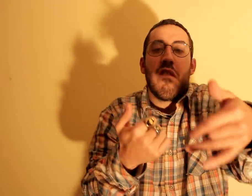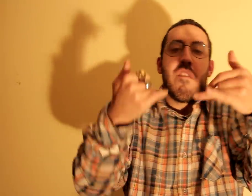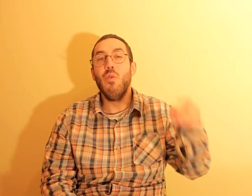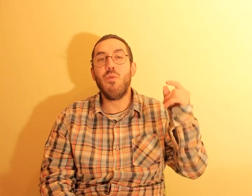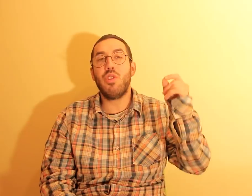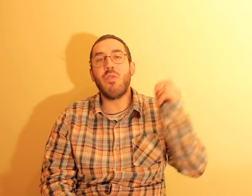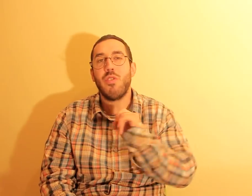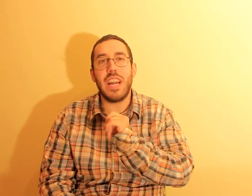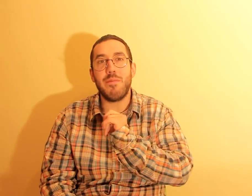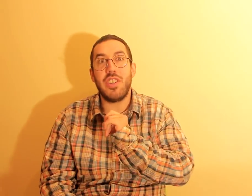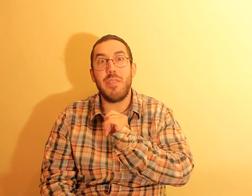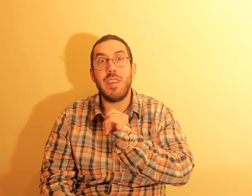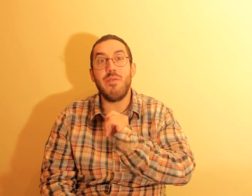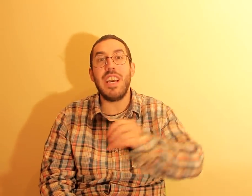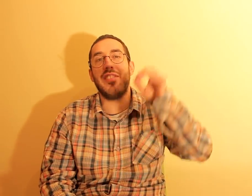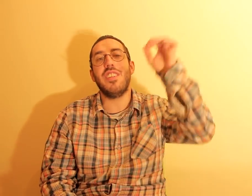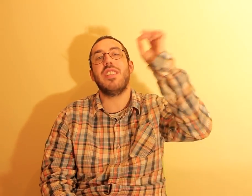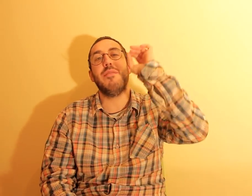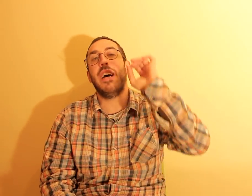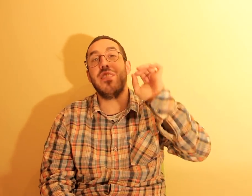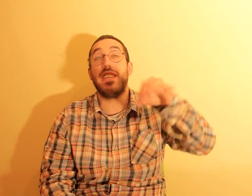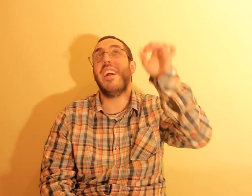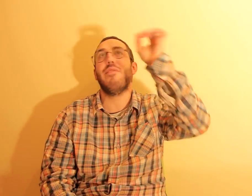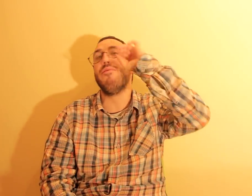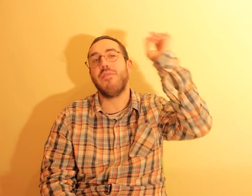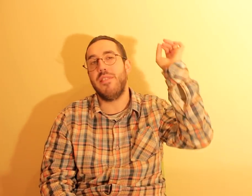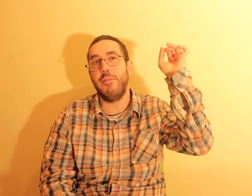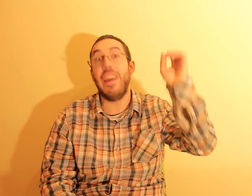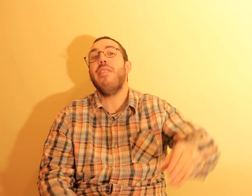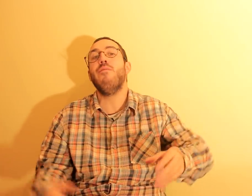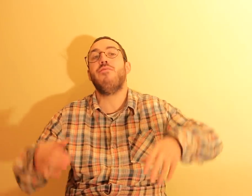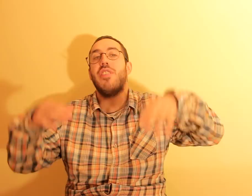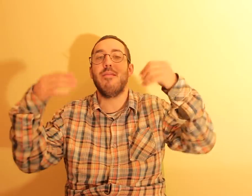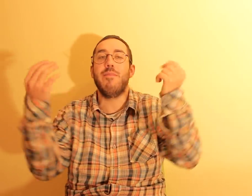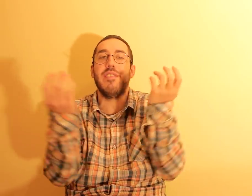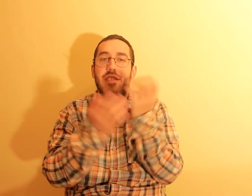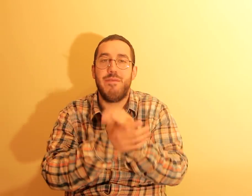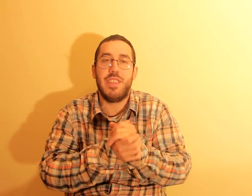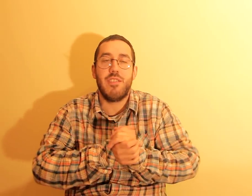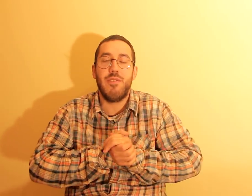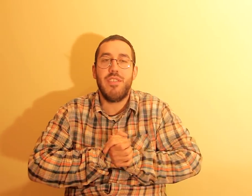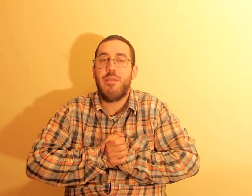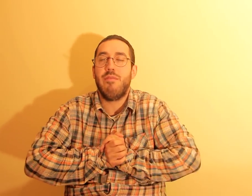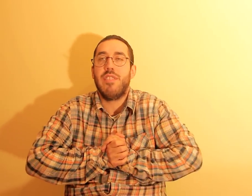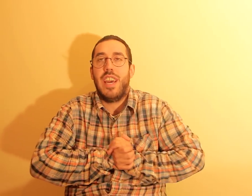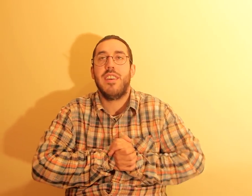O som que eu quero para vocês adivinham esta semana, se calhar o último, é um extremamente difícil que eu adoro muito, o que é?